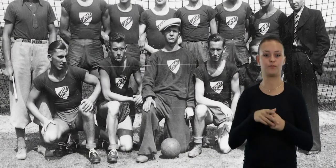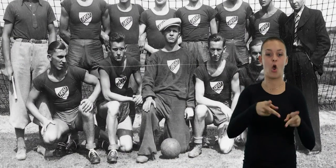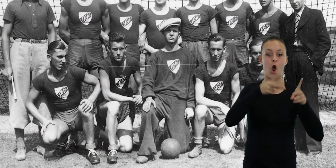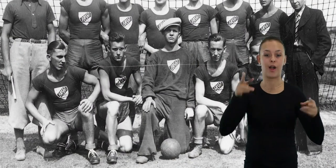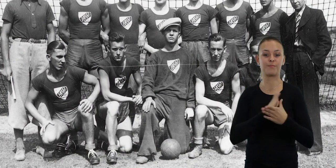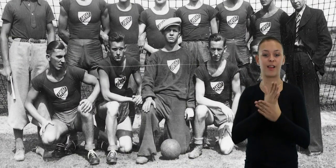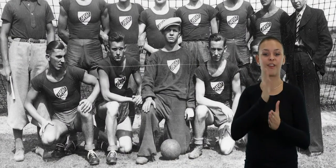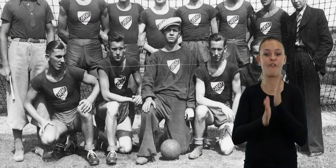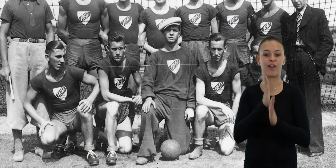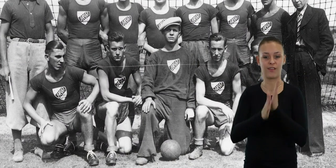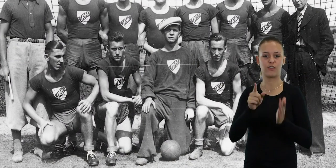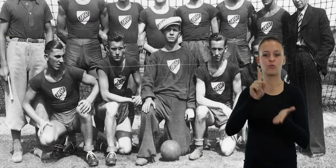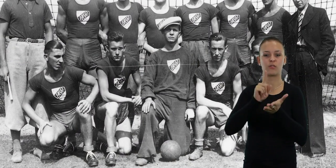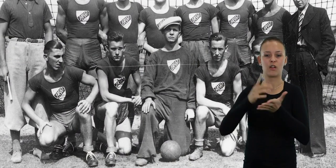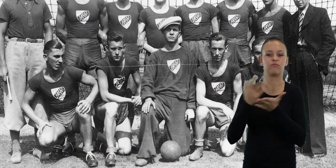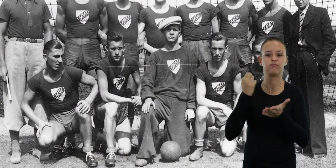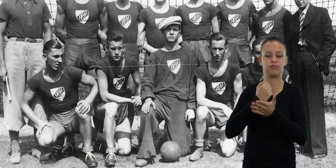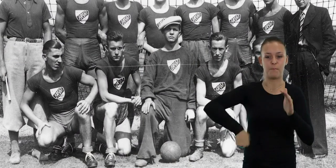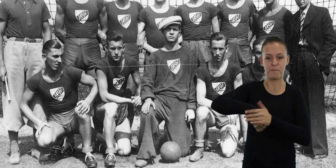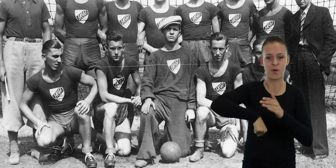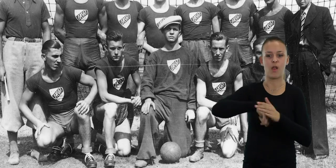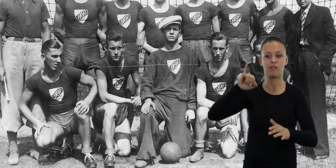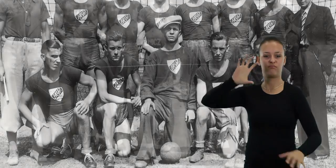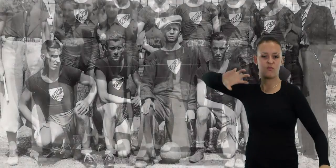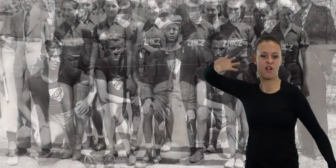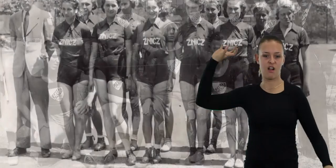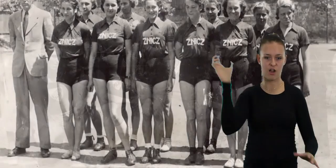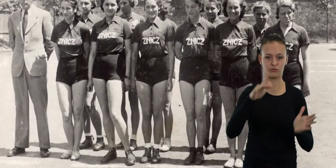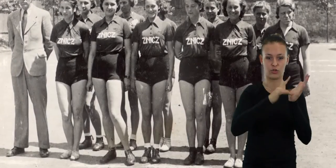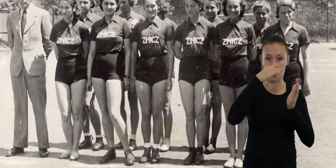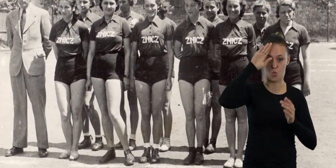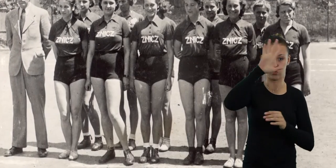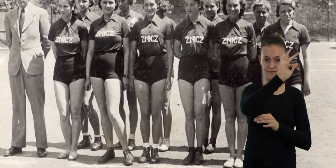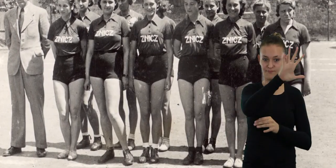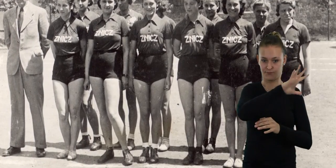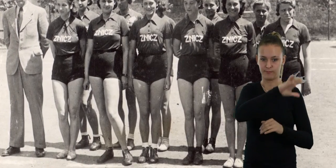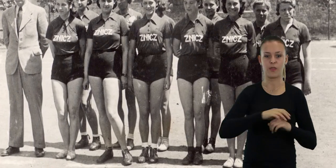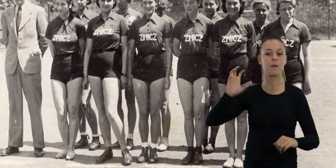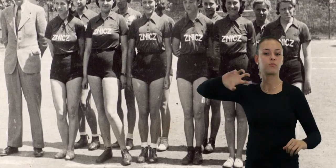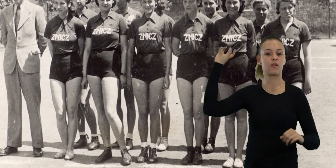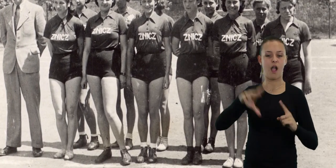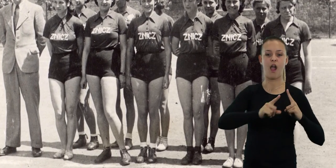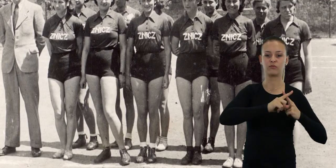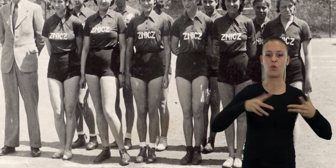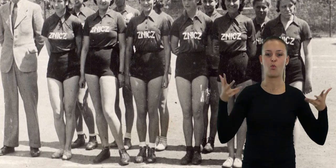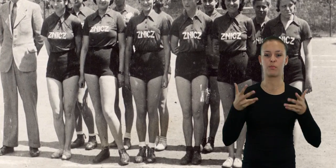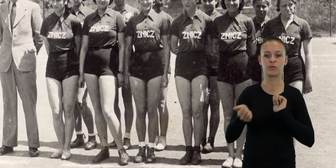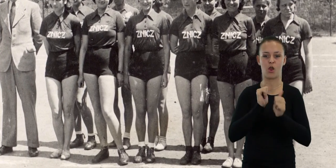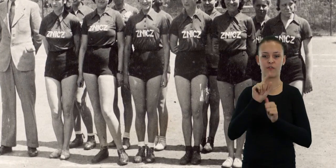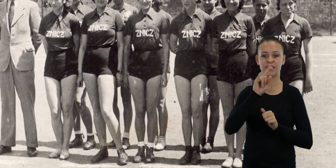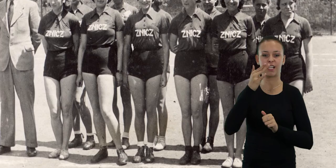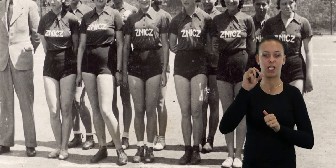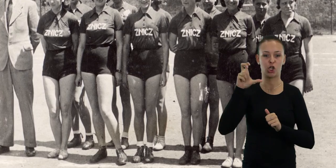znaczące sukcesy odnosili piłkarki i piłkarze ręczni z Łodzi. Piłkarki ręczne harcerskiego klubu sportowego Znicz